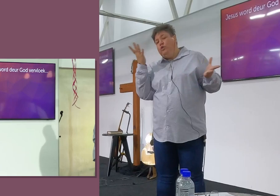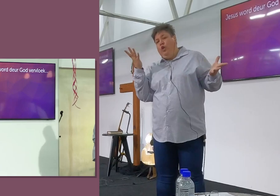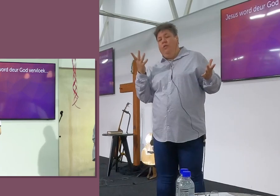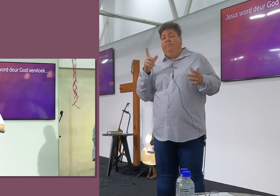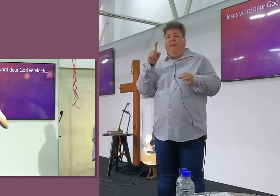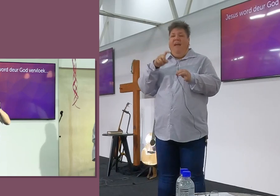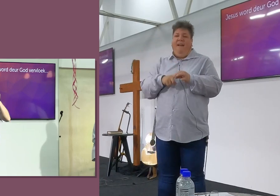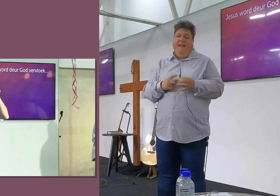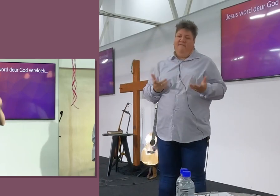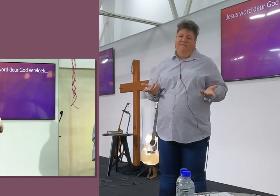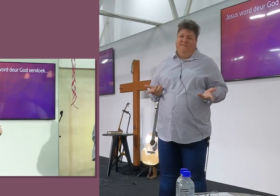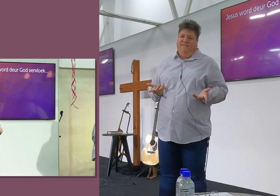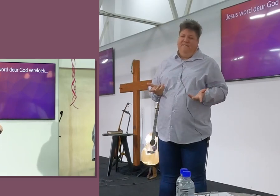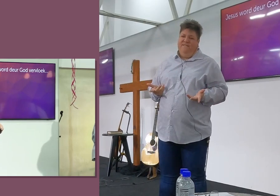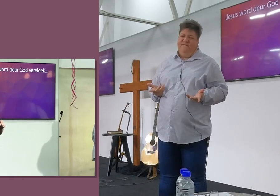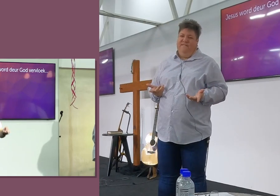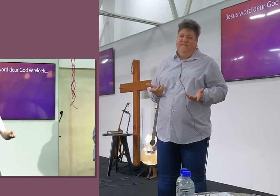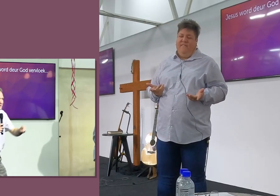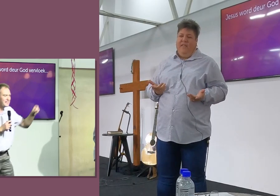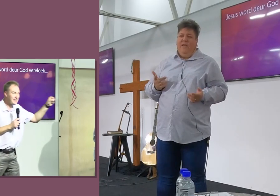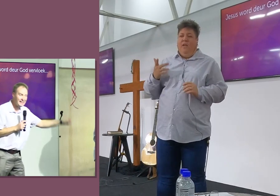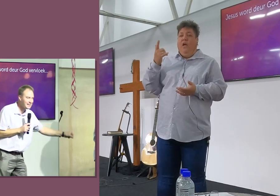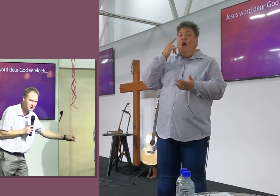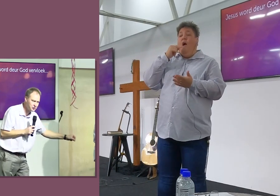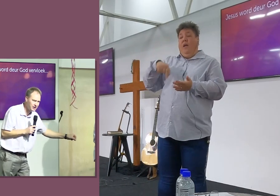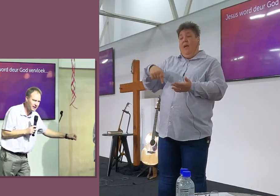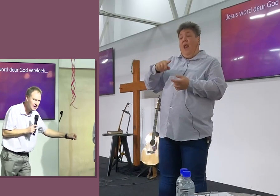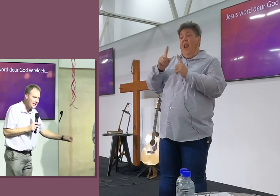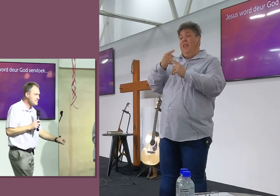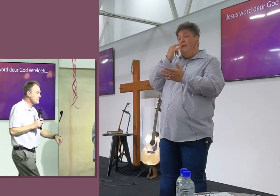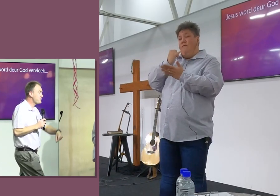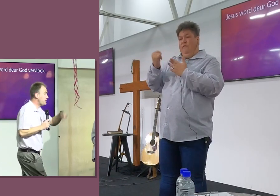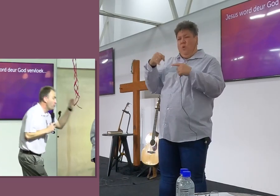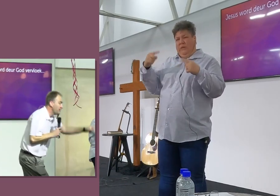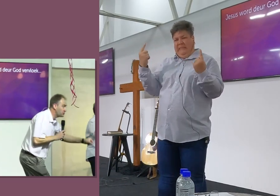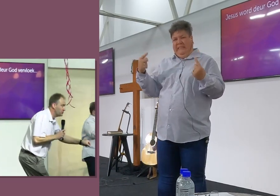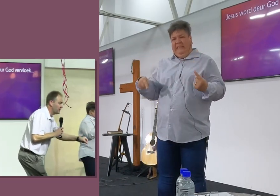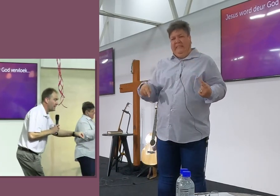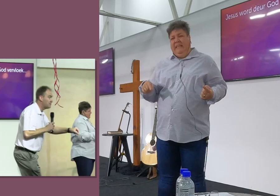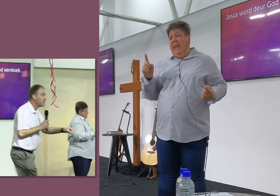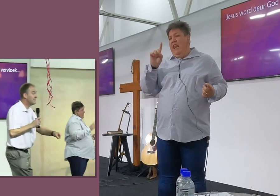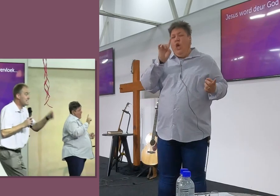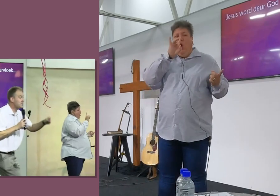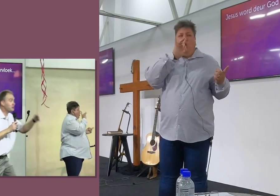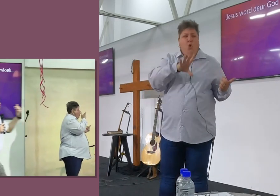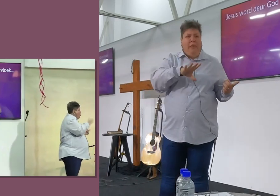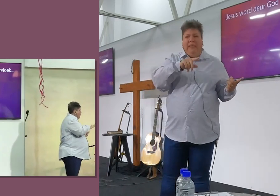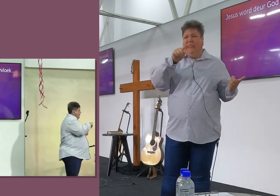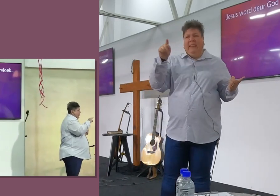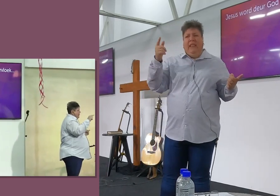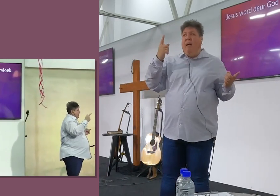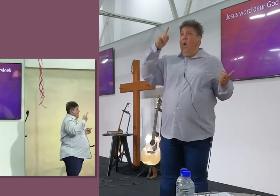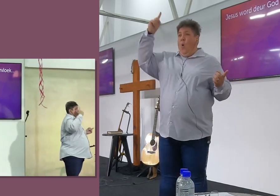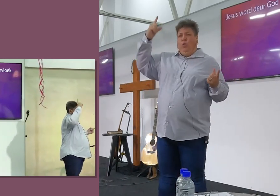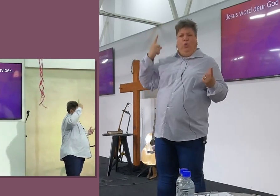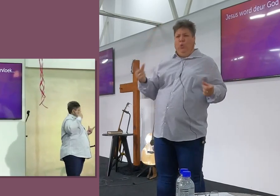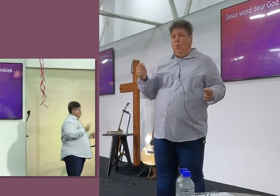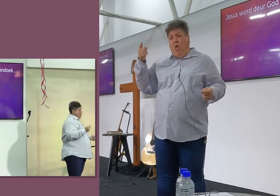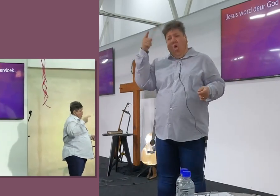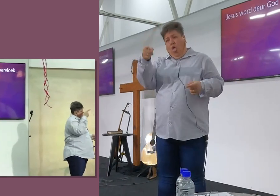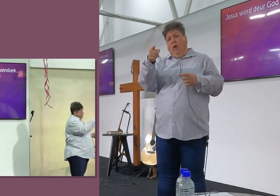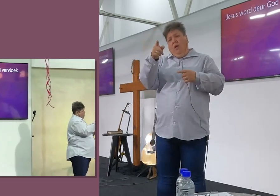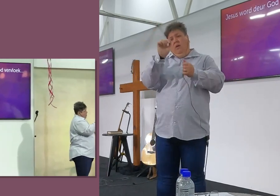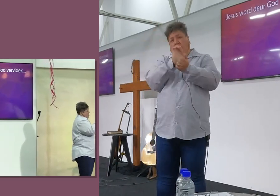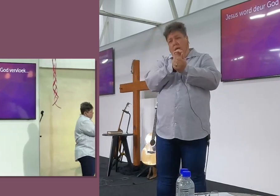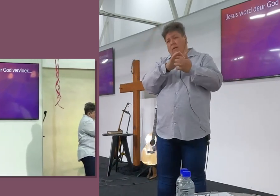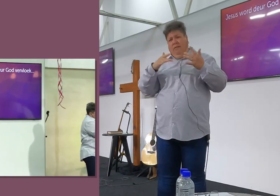Maar in hierdie geval, Om een vervloekte te wees, Is nie iets wat die regering toedien nie, Dis nie iets wat die jode toedien nie, Dis iets wat God die vader toedien, God die